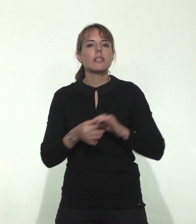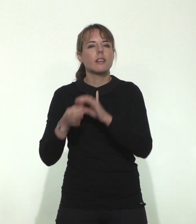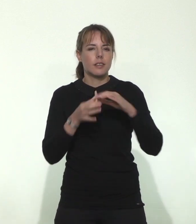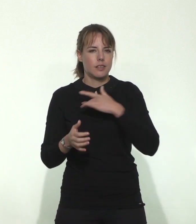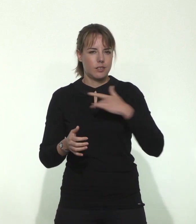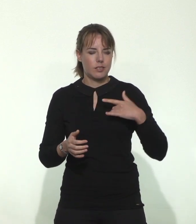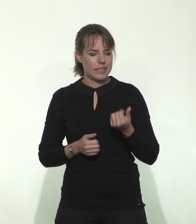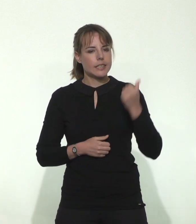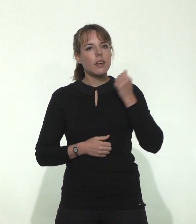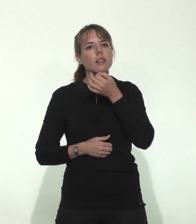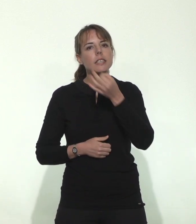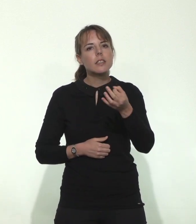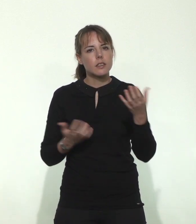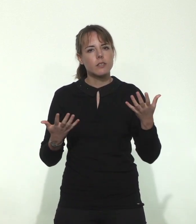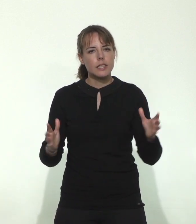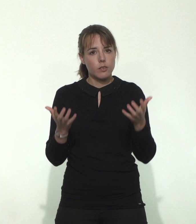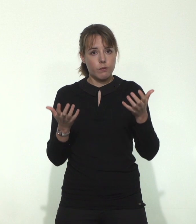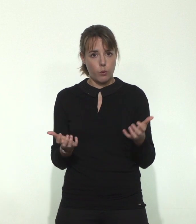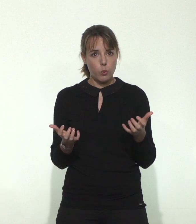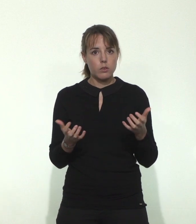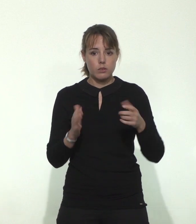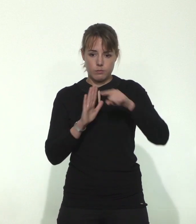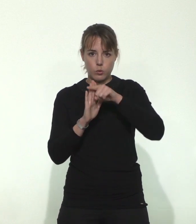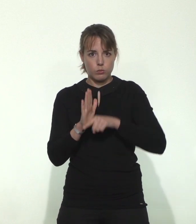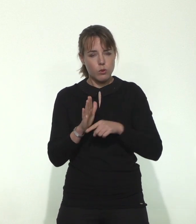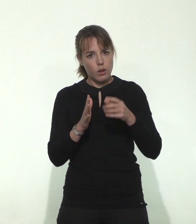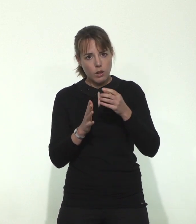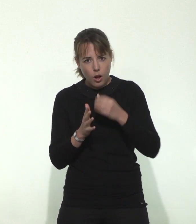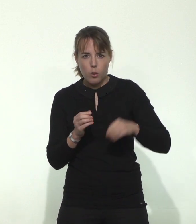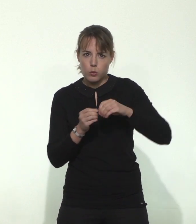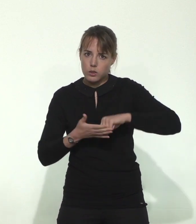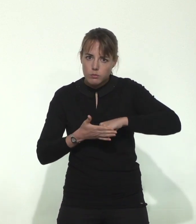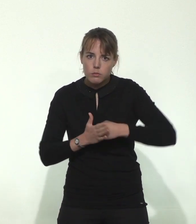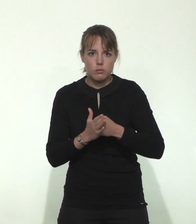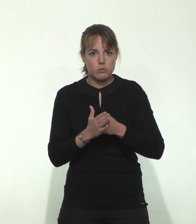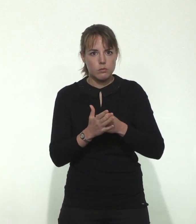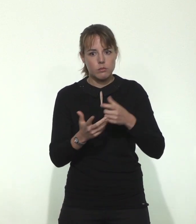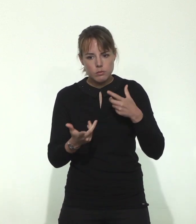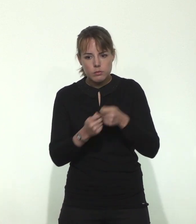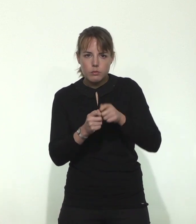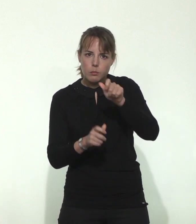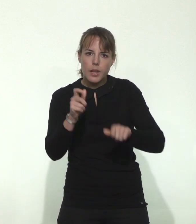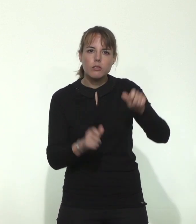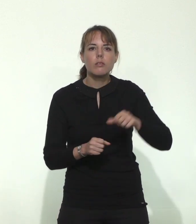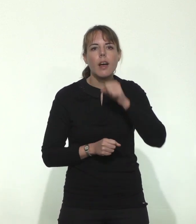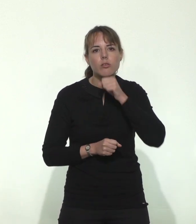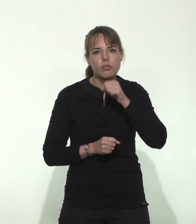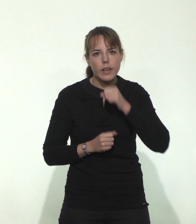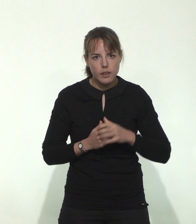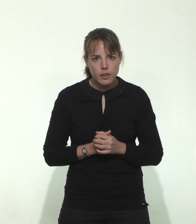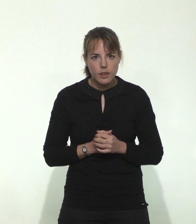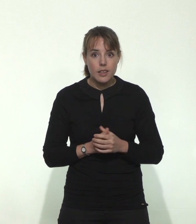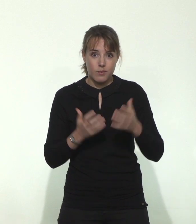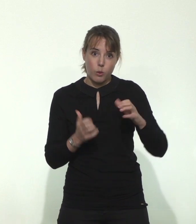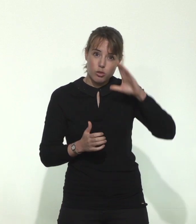que des mesures supplémentaires de protection de nos personnes âgées soient prises, en particulier en faveur d'un confinement